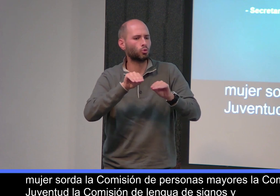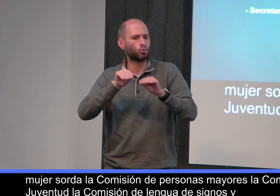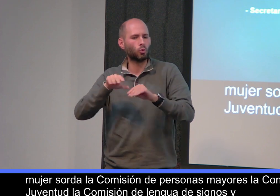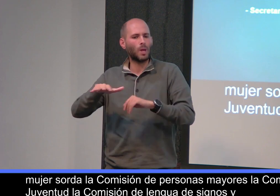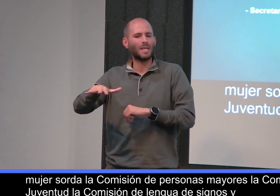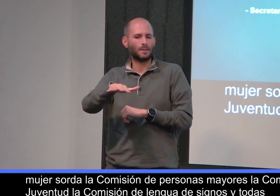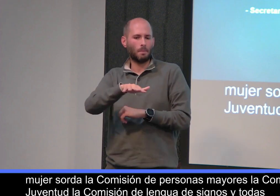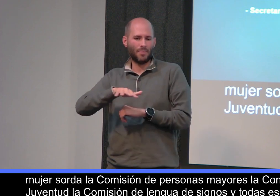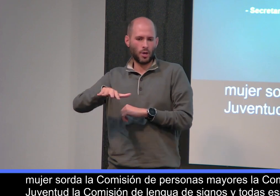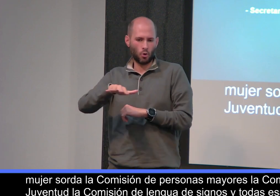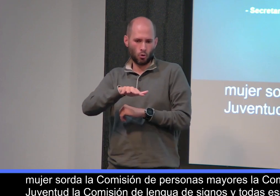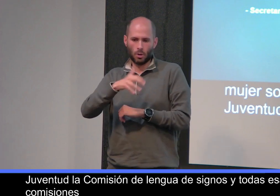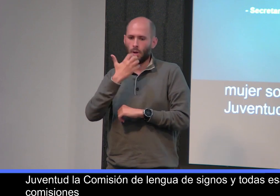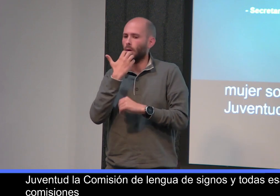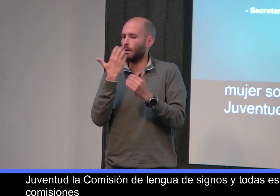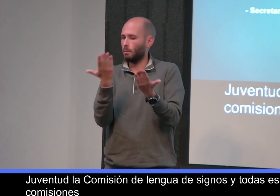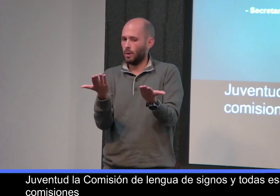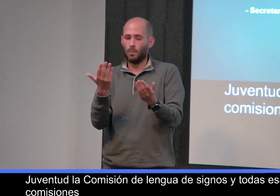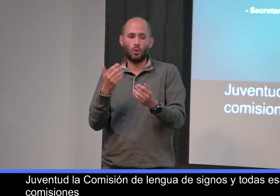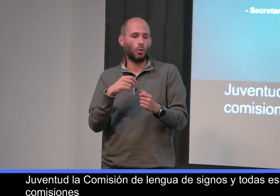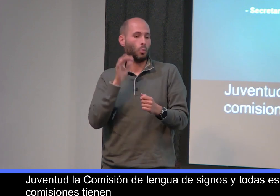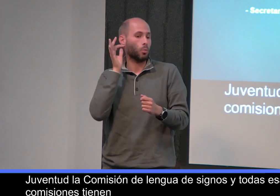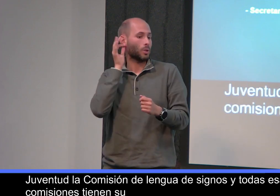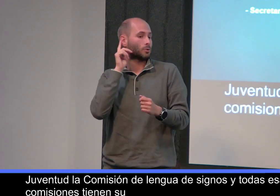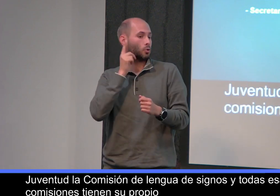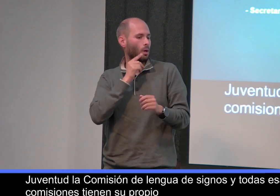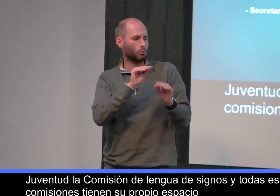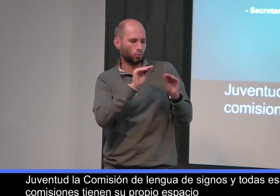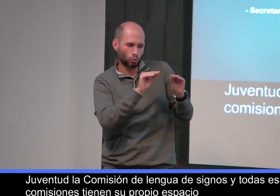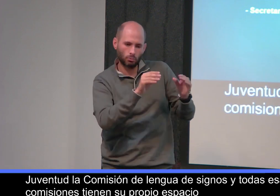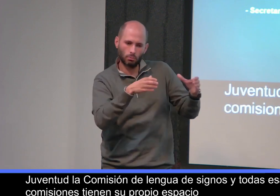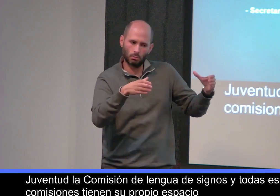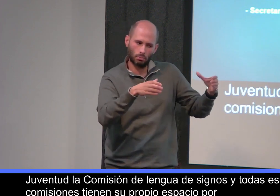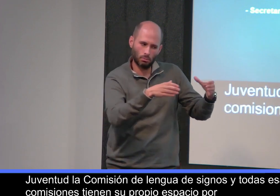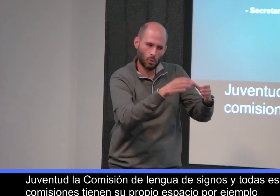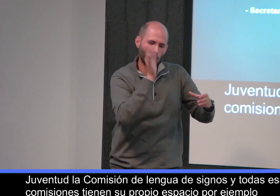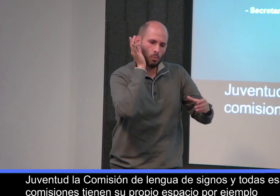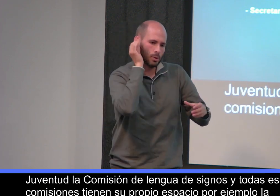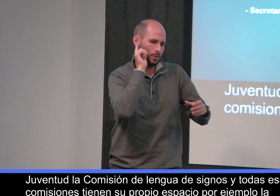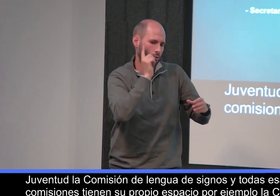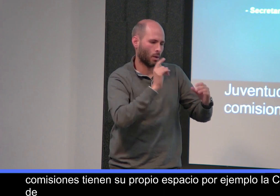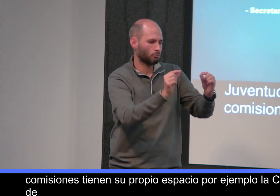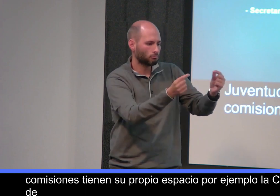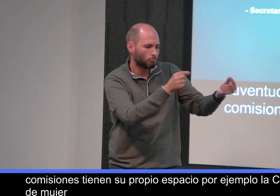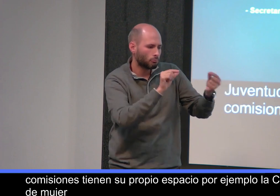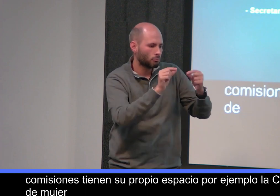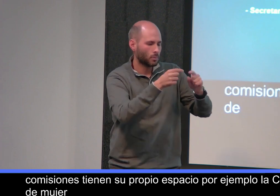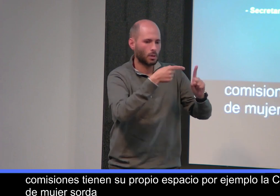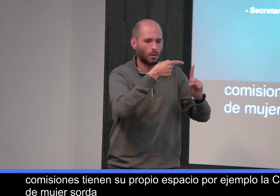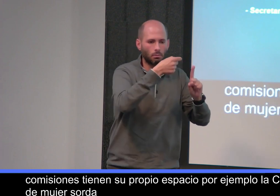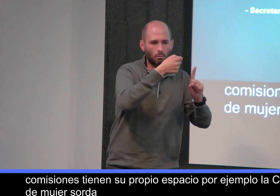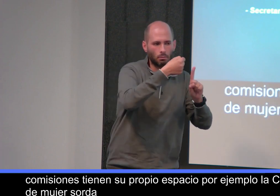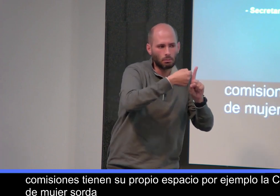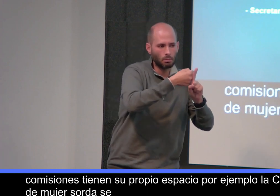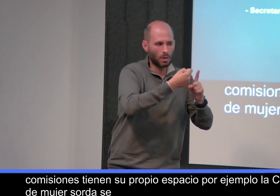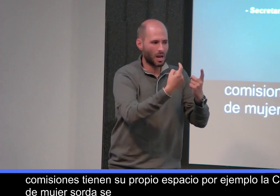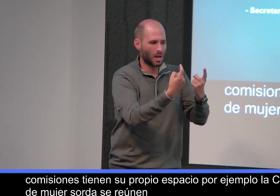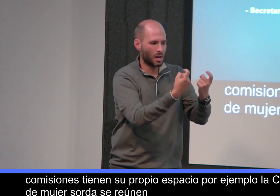comisiones tienen su propio espacio. Por ejemplo, la Comisión de Mujer Sorda, se reúnen mujeres sordas